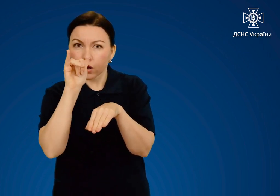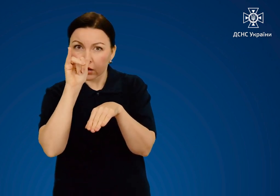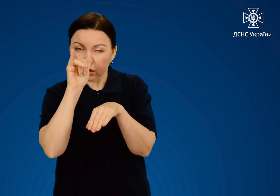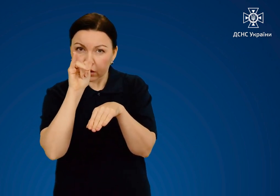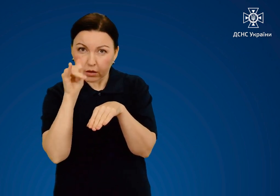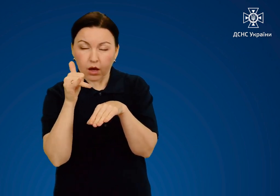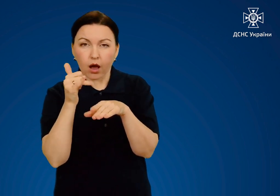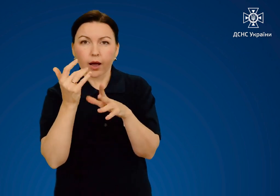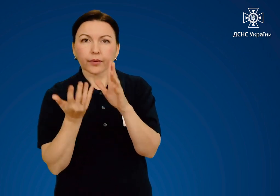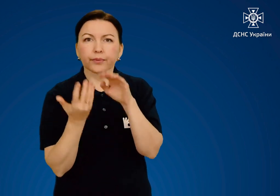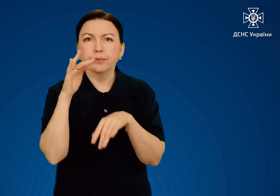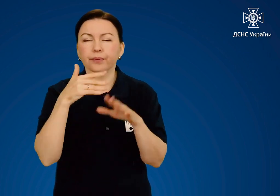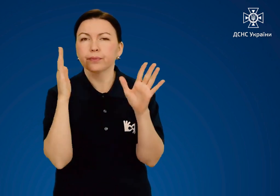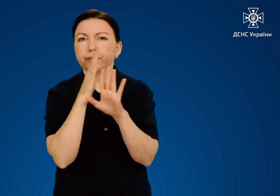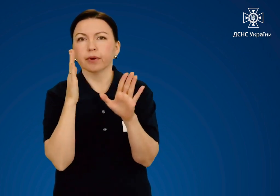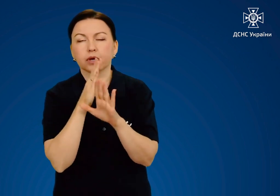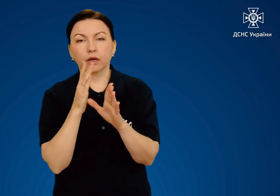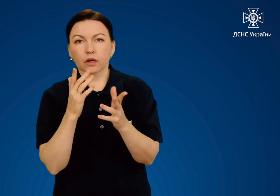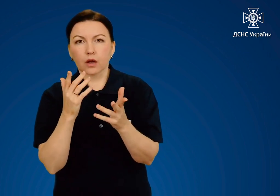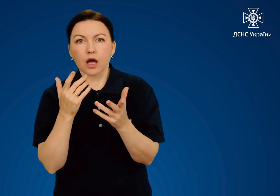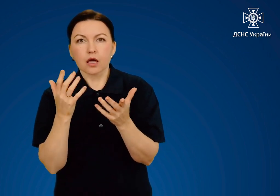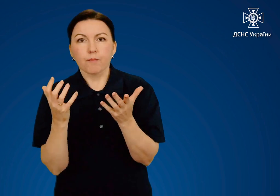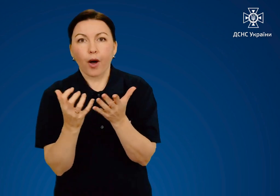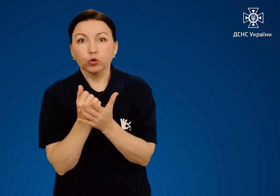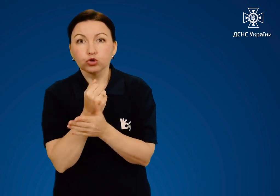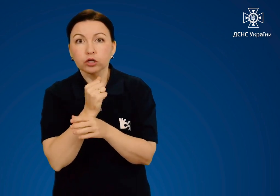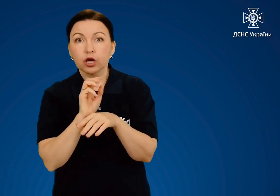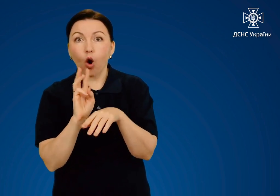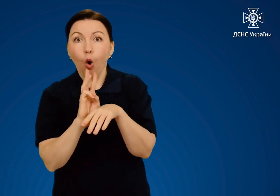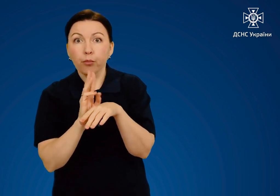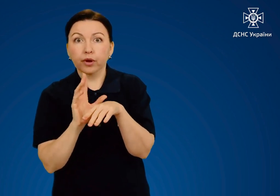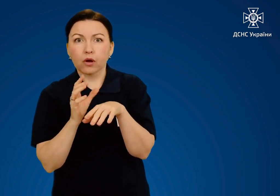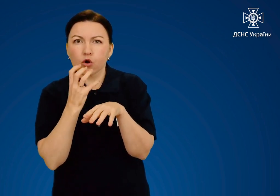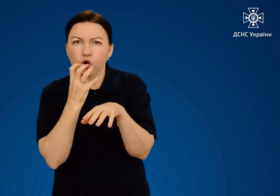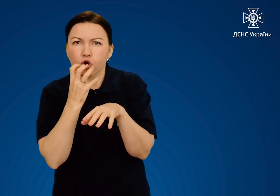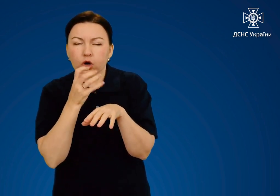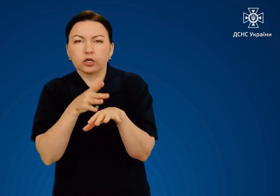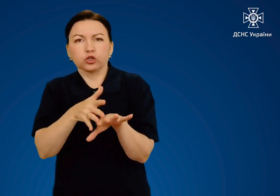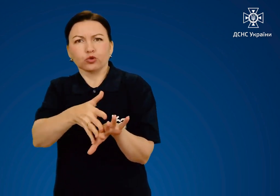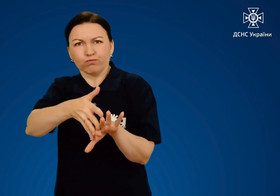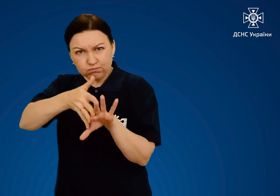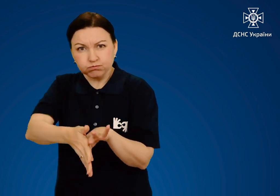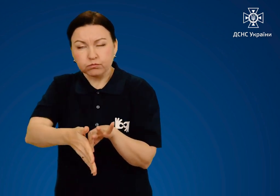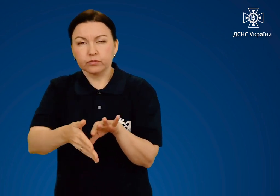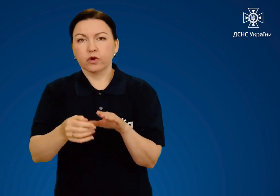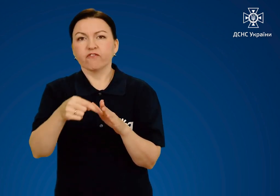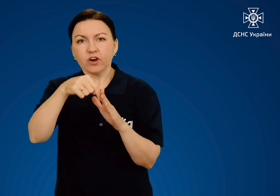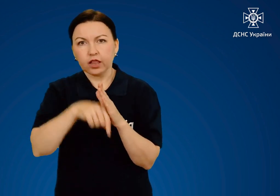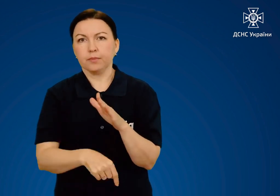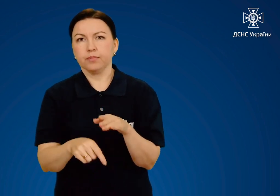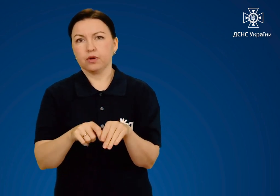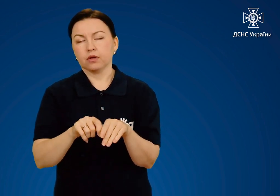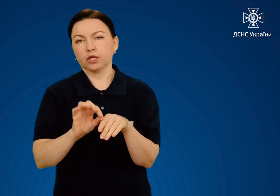шкіри, що тільки погіршить теплообмін і значить опік пошириться вглиб тканин.